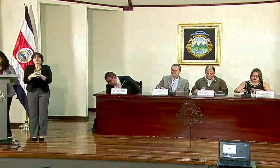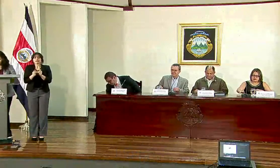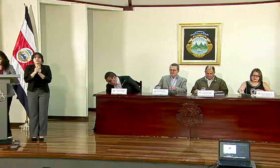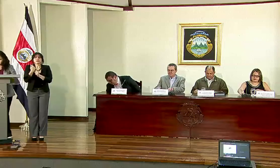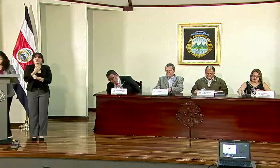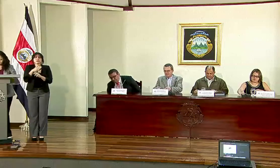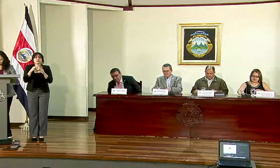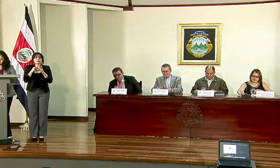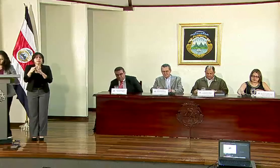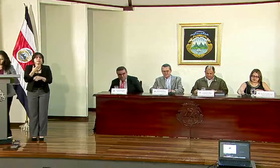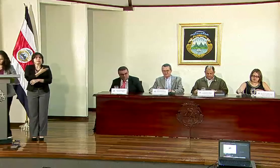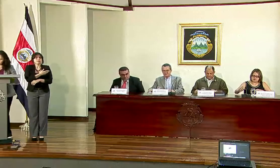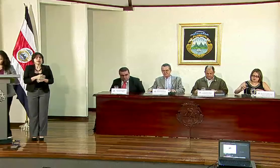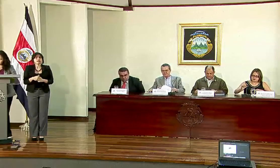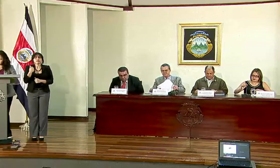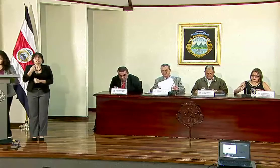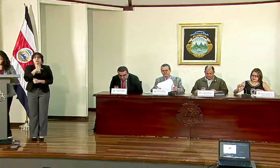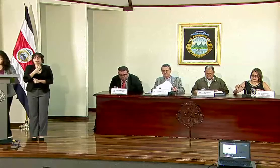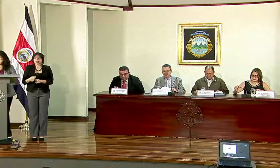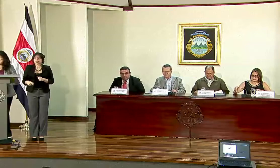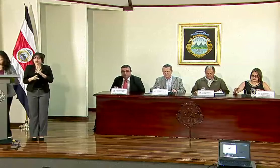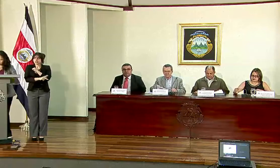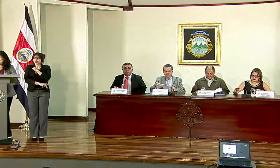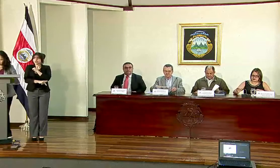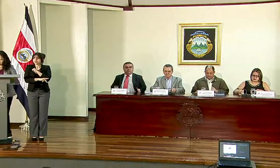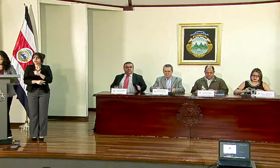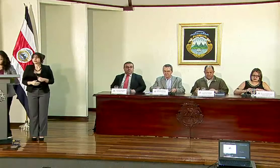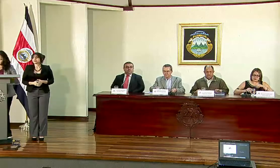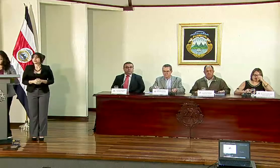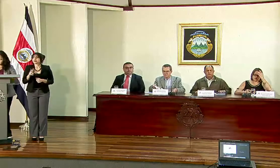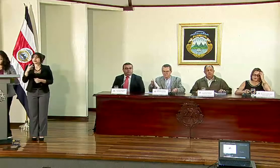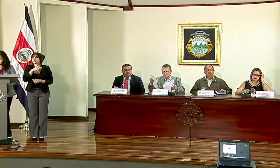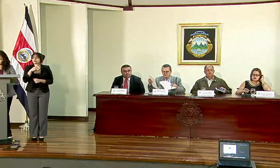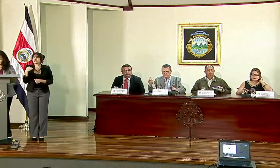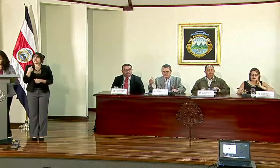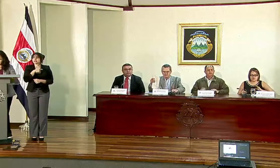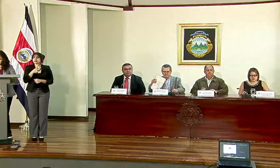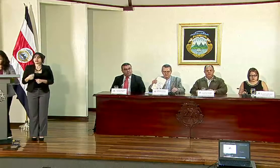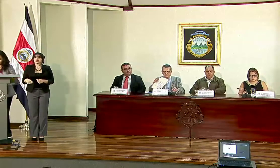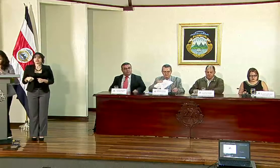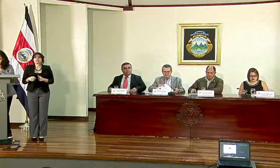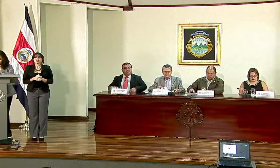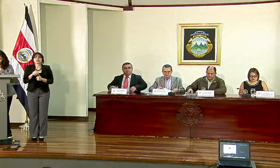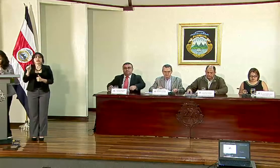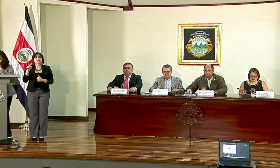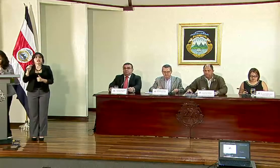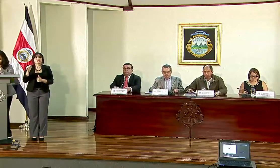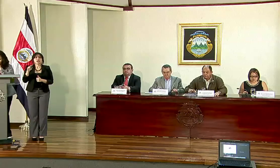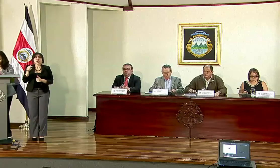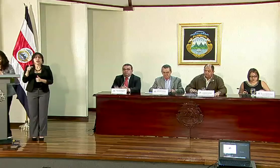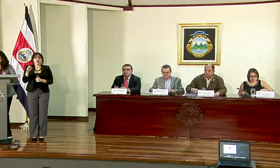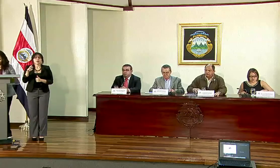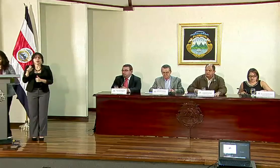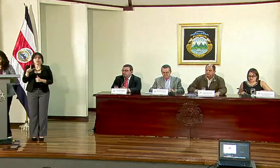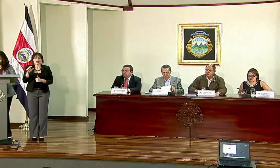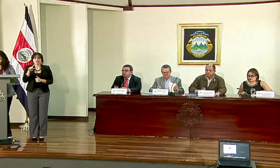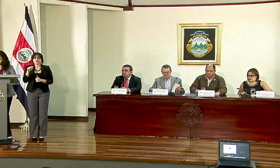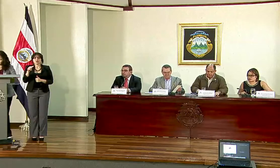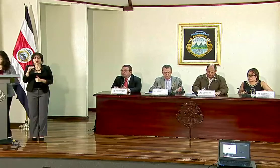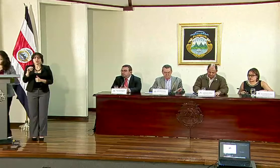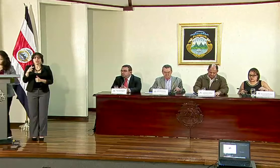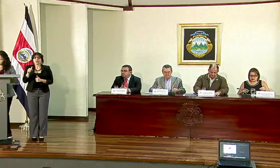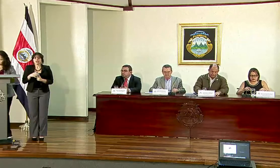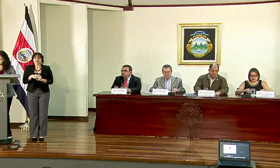Nos acompaña en la mesa principal el señor Presidente de la República, la Viceministra de la Presidencia, doña Ana Gabriel Zúñiga, don Edgar